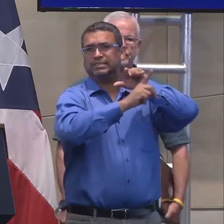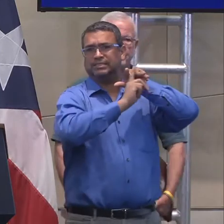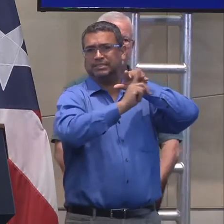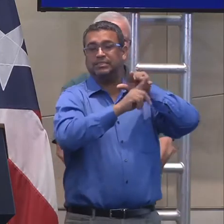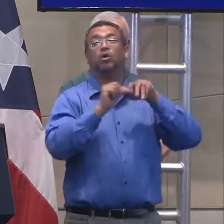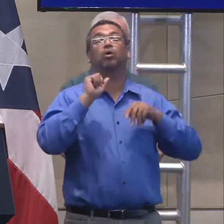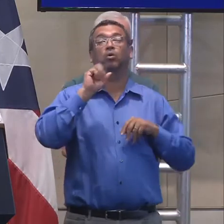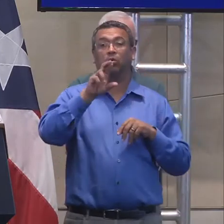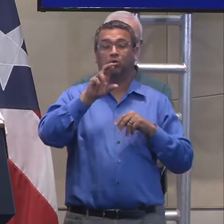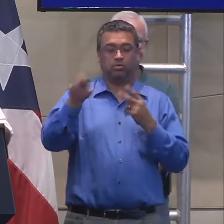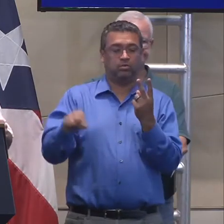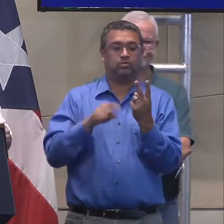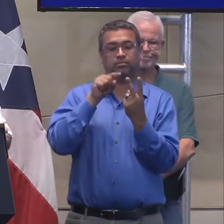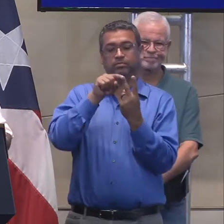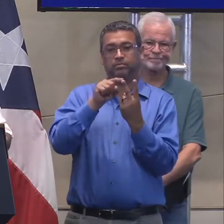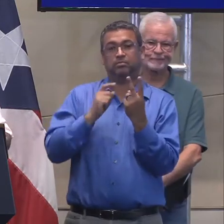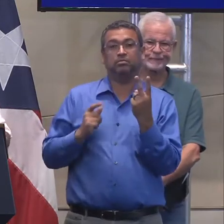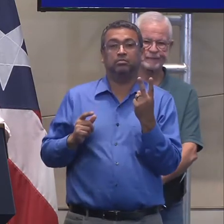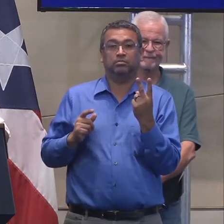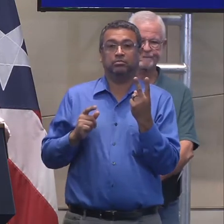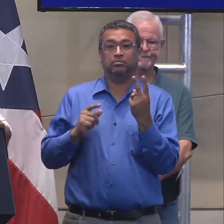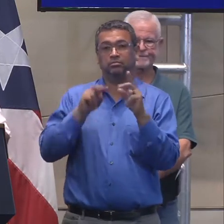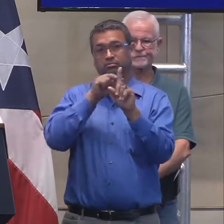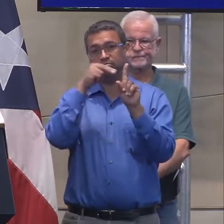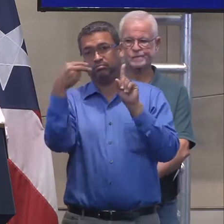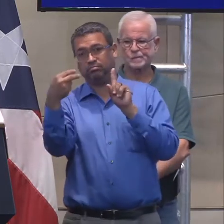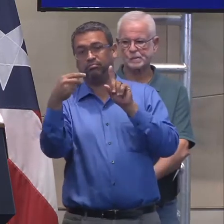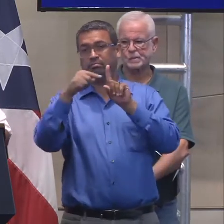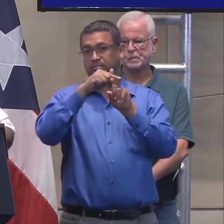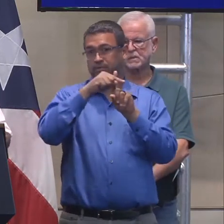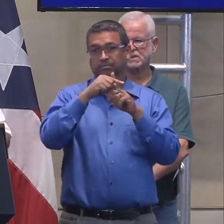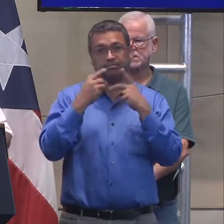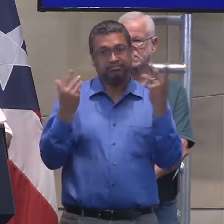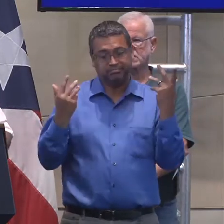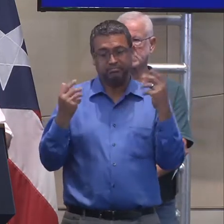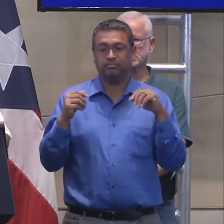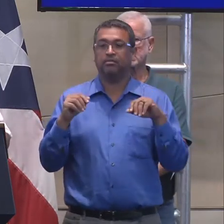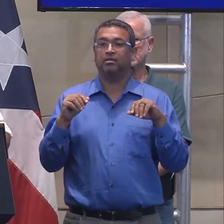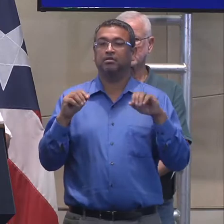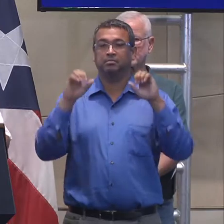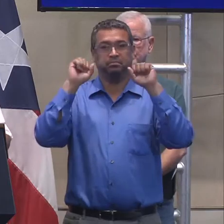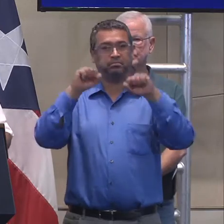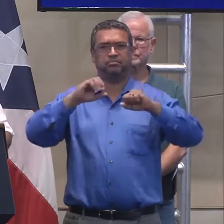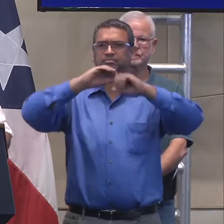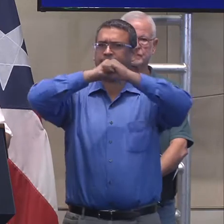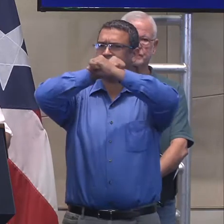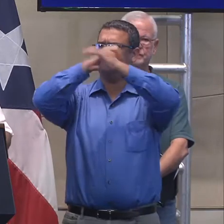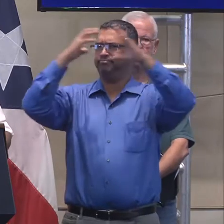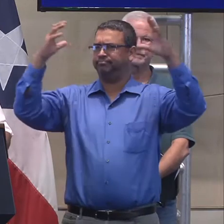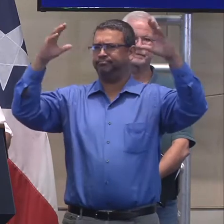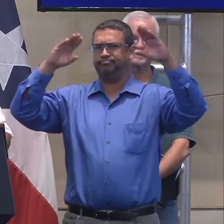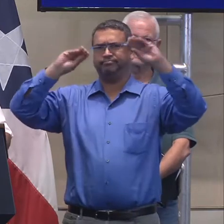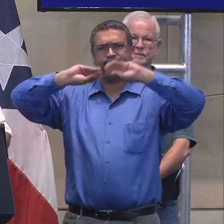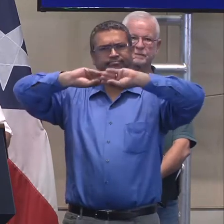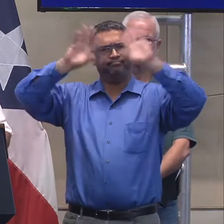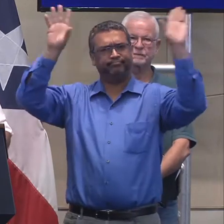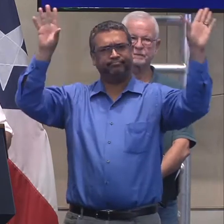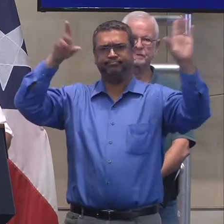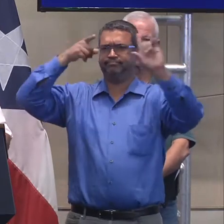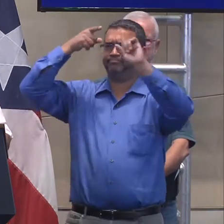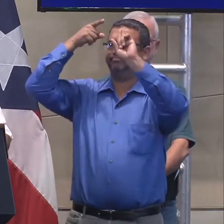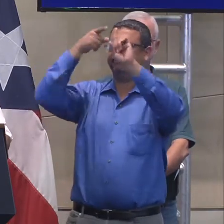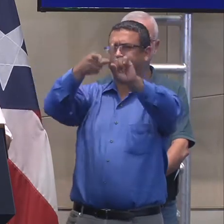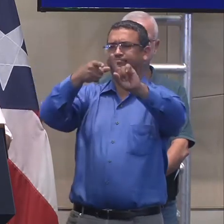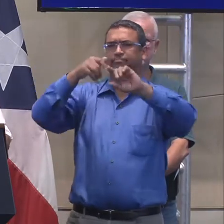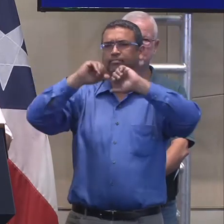que pudiera ser un comienzo donde se podía establecer una dirección clara hacia dónde se iba a reconstruir